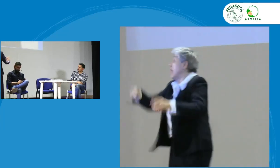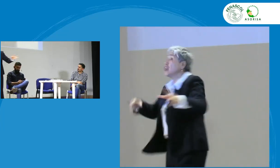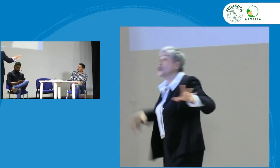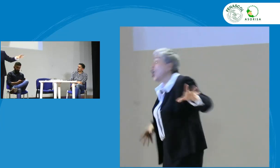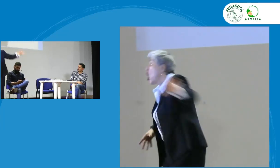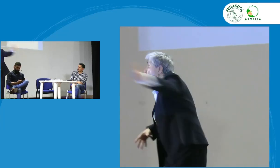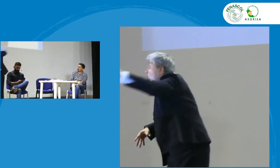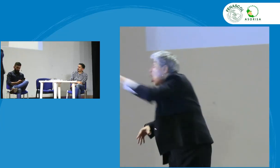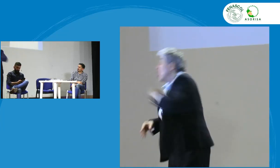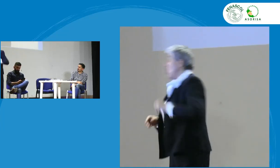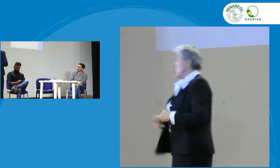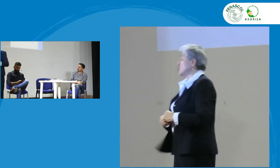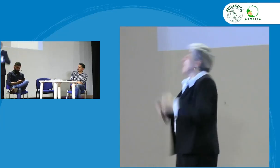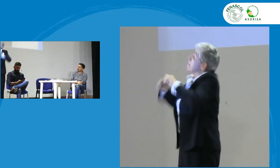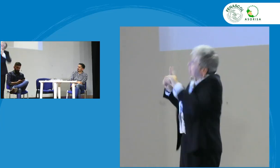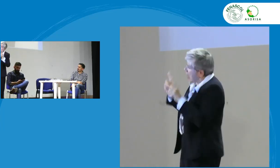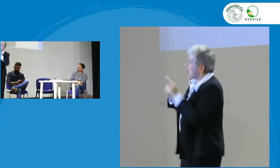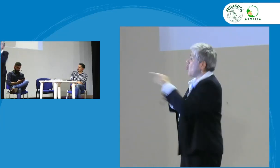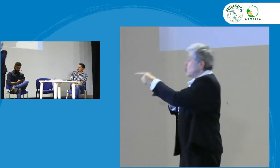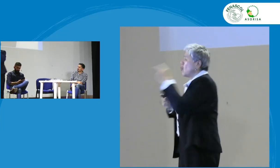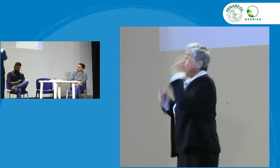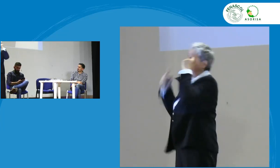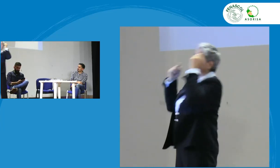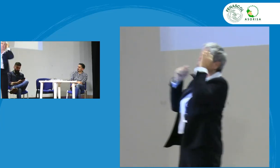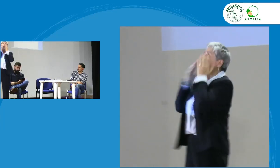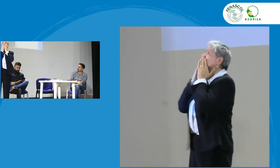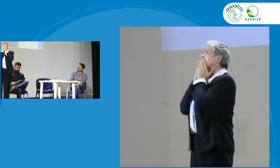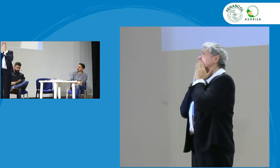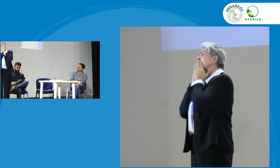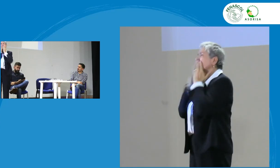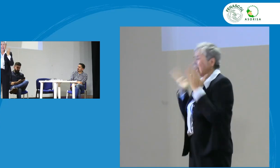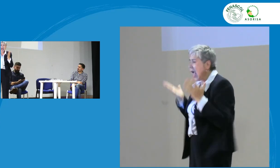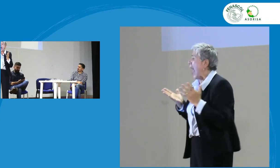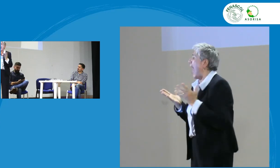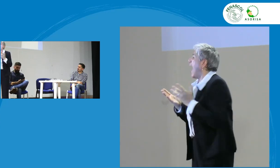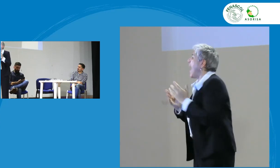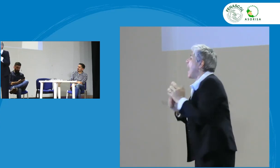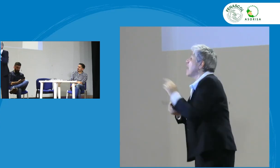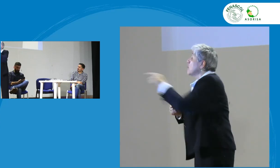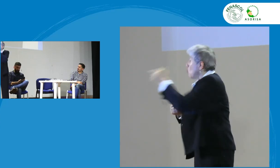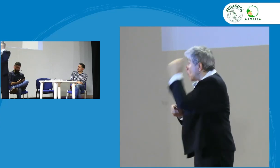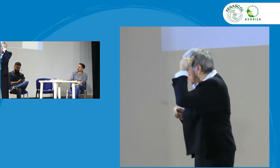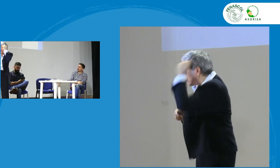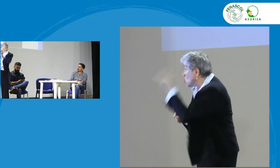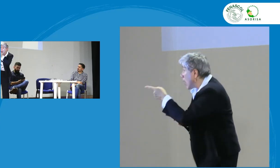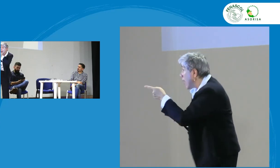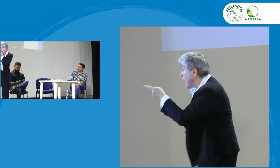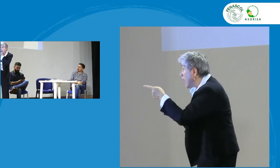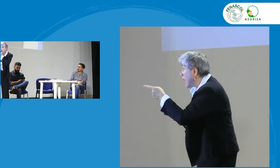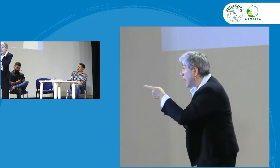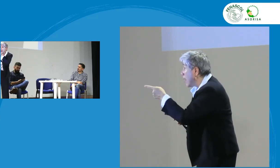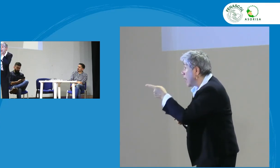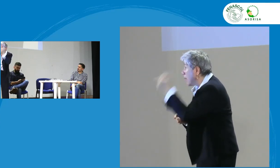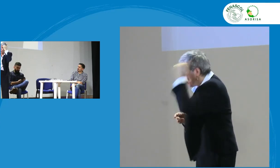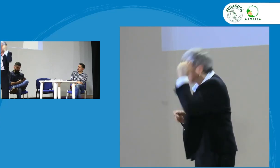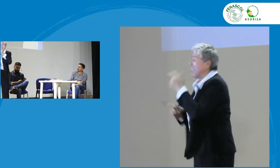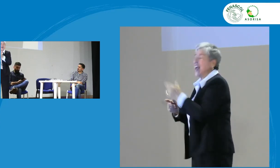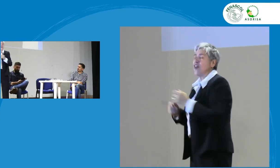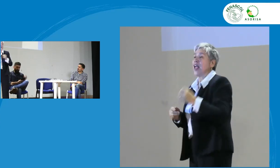también todos somos responsables pero claro estar pensando como digamos eres maestra sí